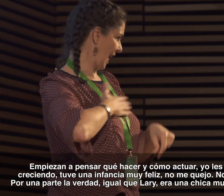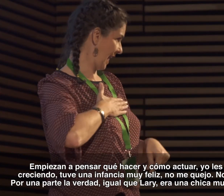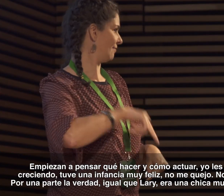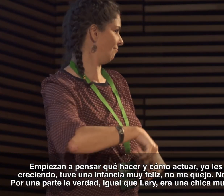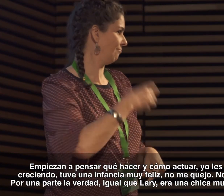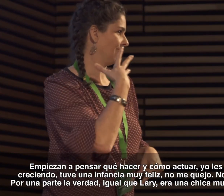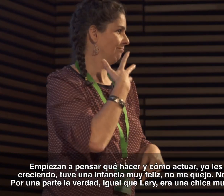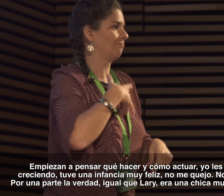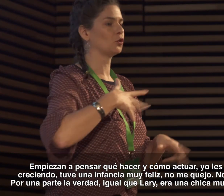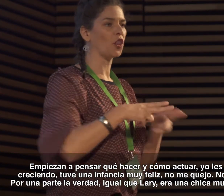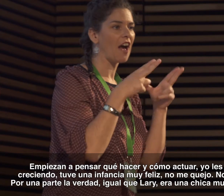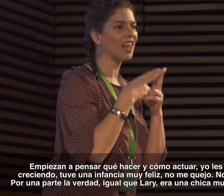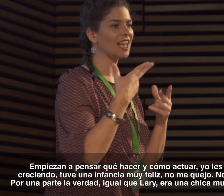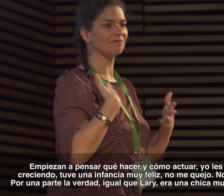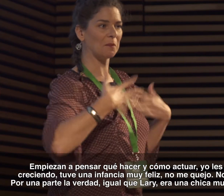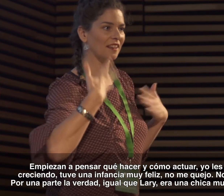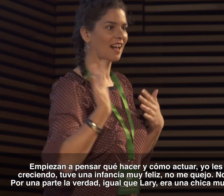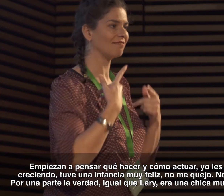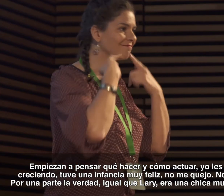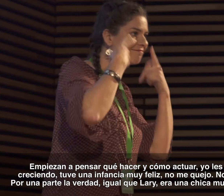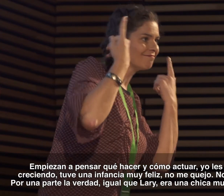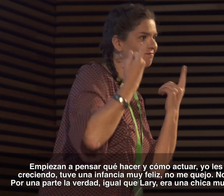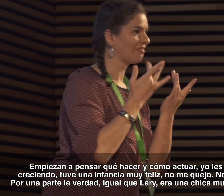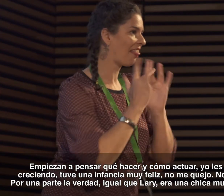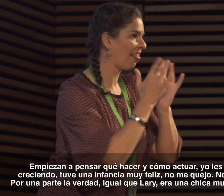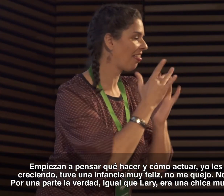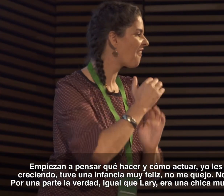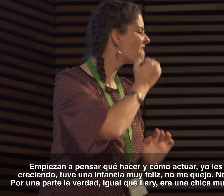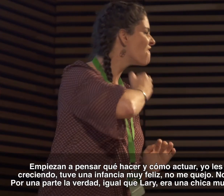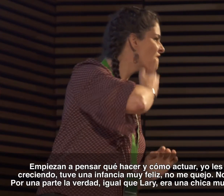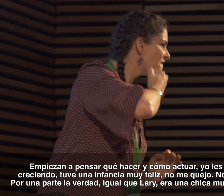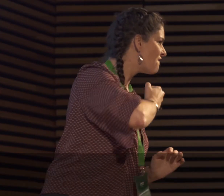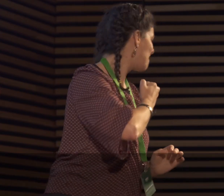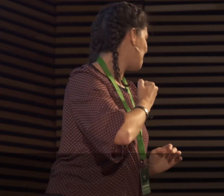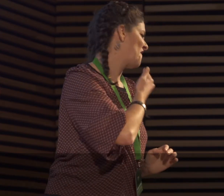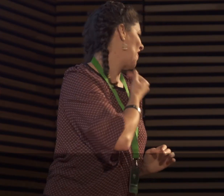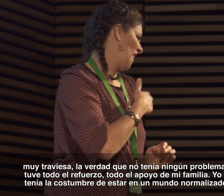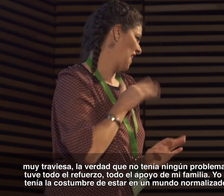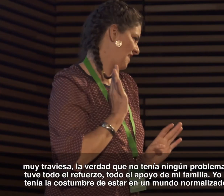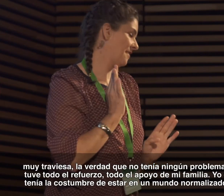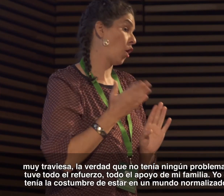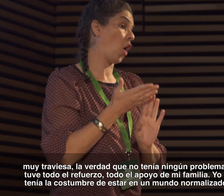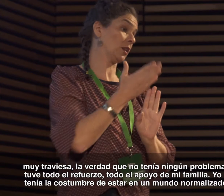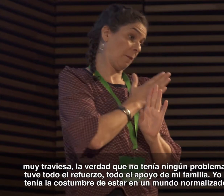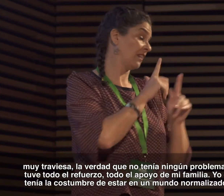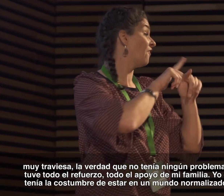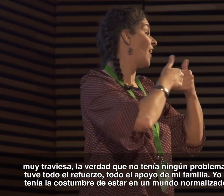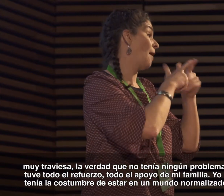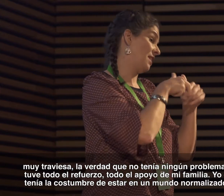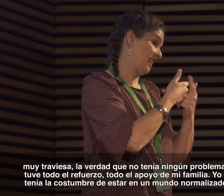era una chica muy sociable, muy simpática, muy traviesa, la verdad que no tenía ningún problema.